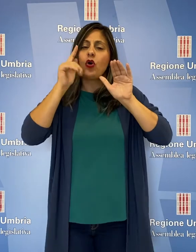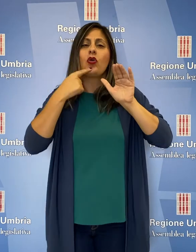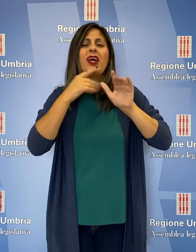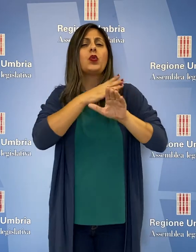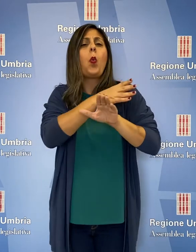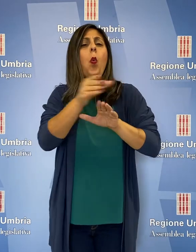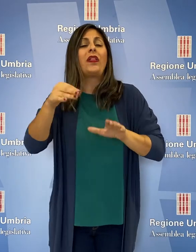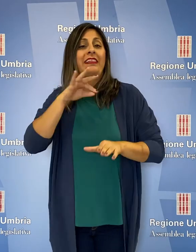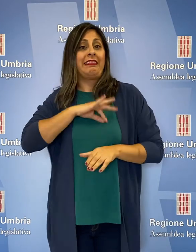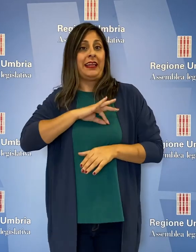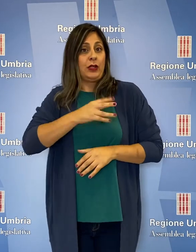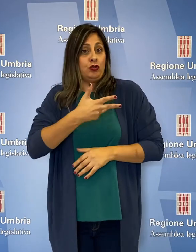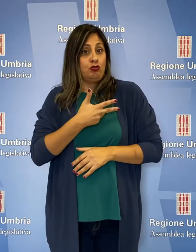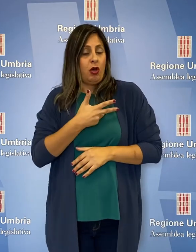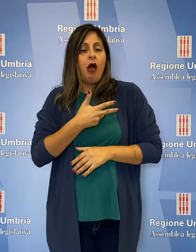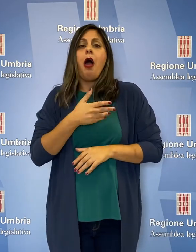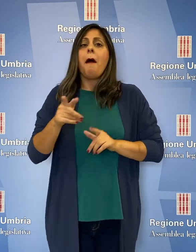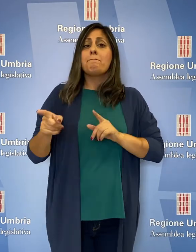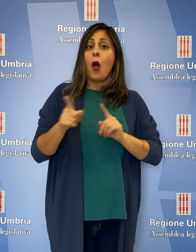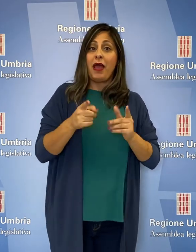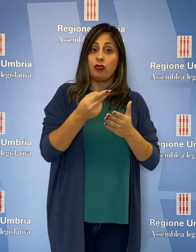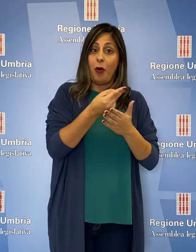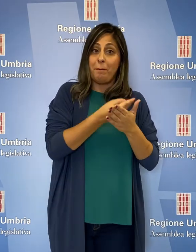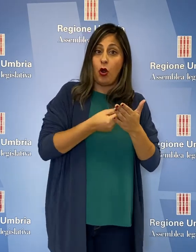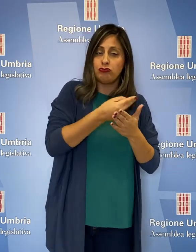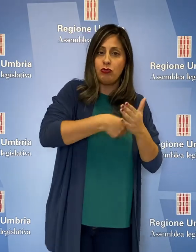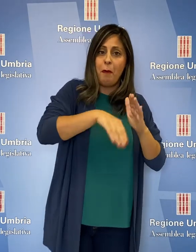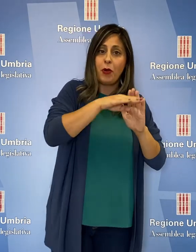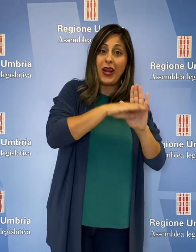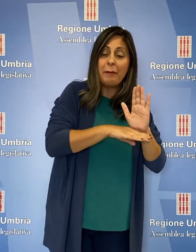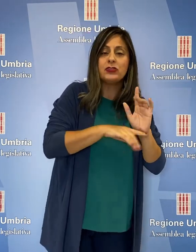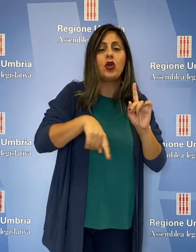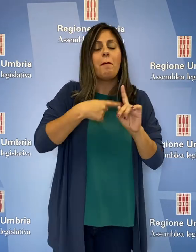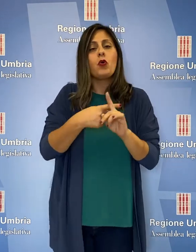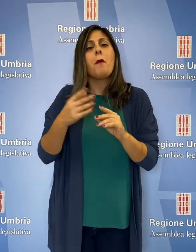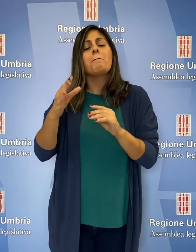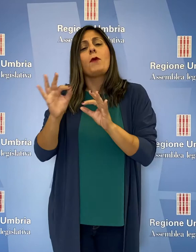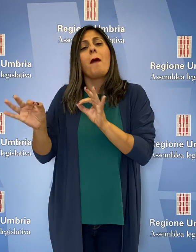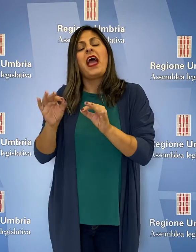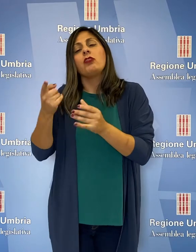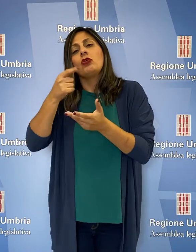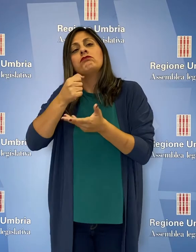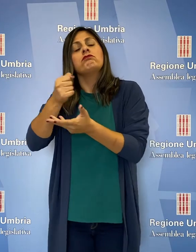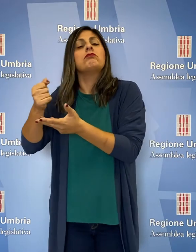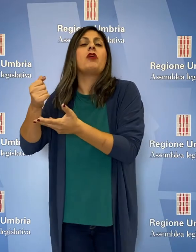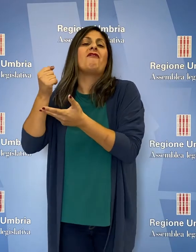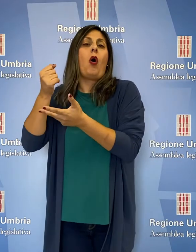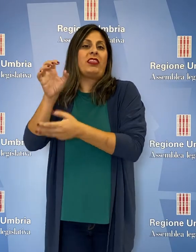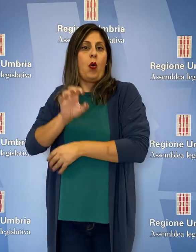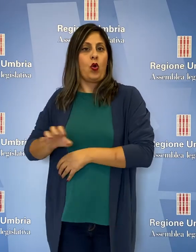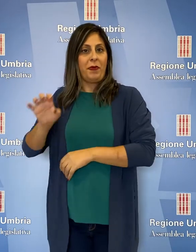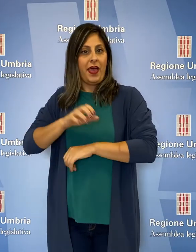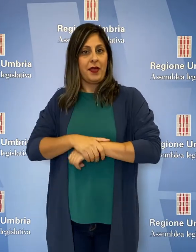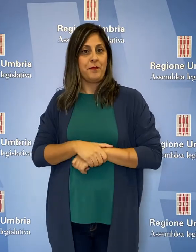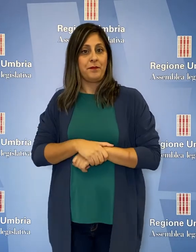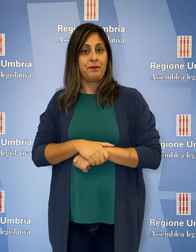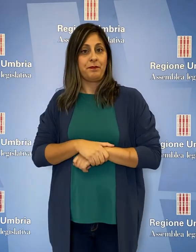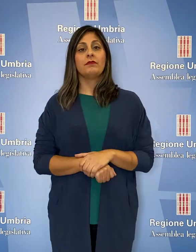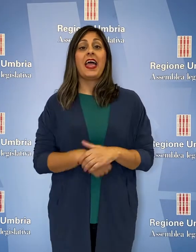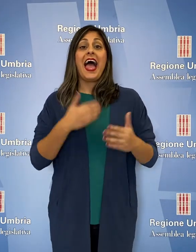di tutte le parti interessate, sia nella fase della programmazione che di attuazione dei fondi europei. L